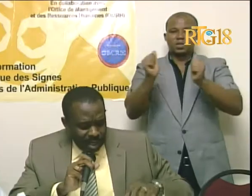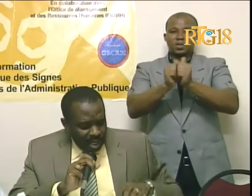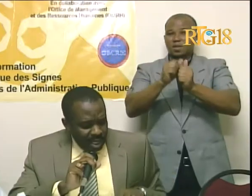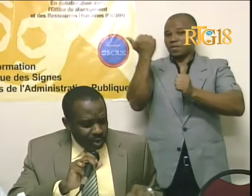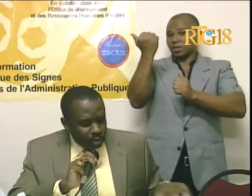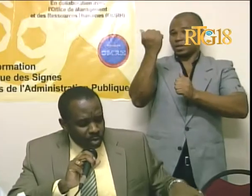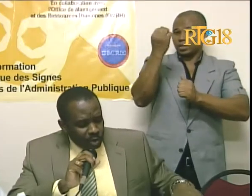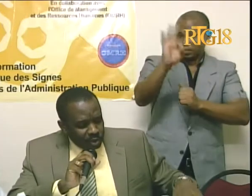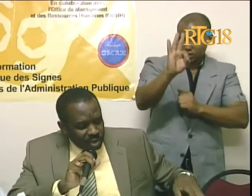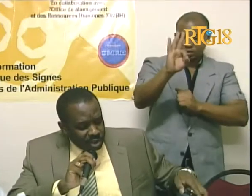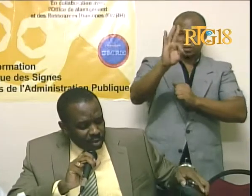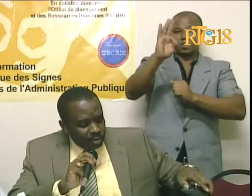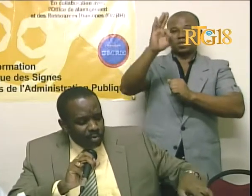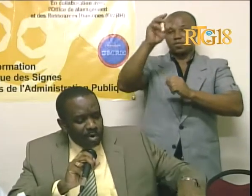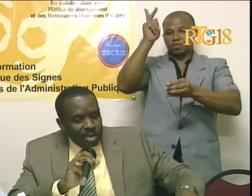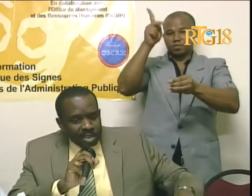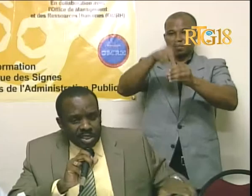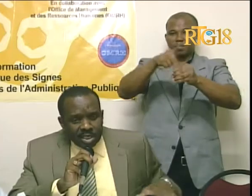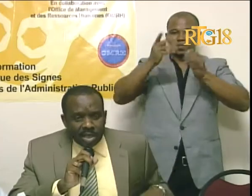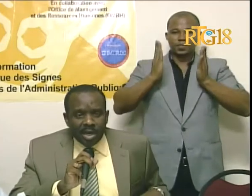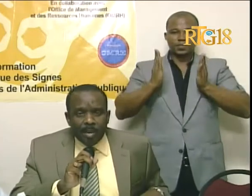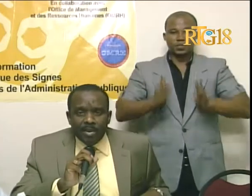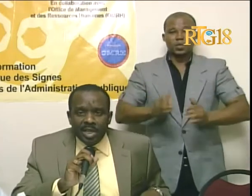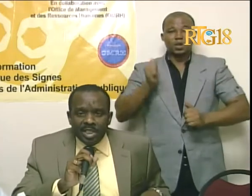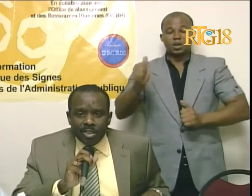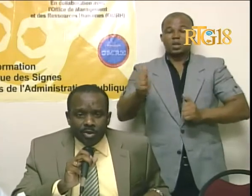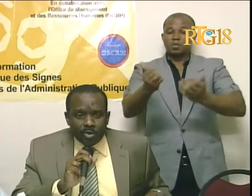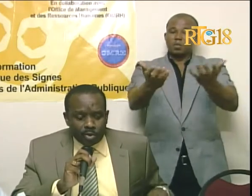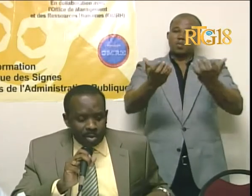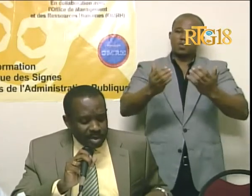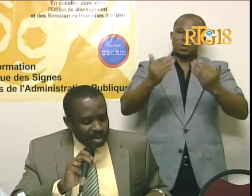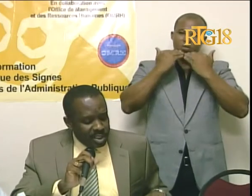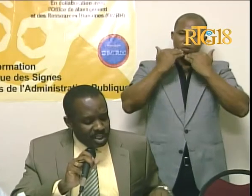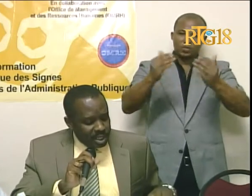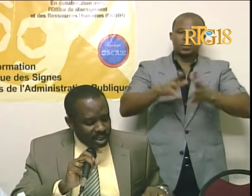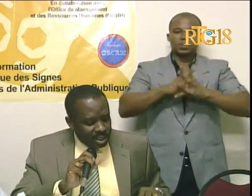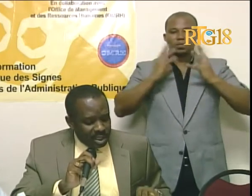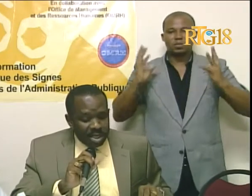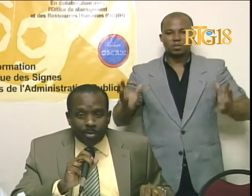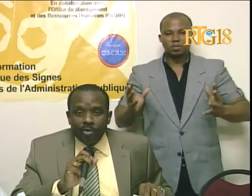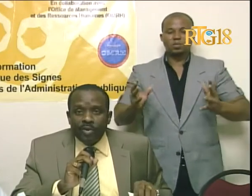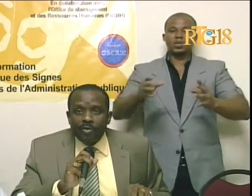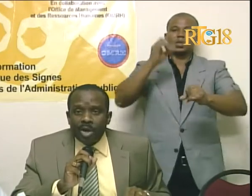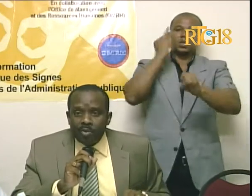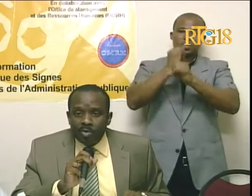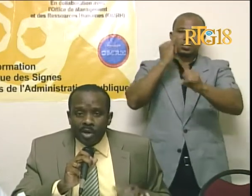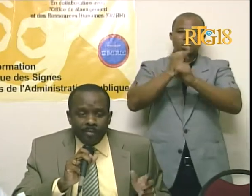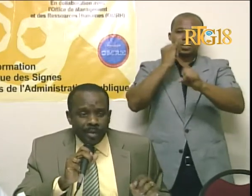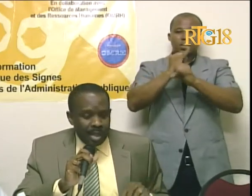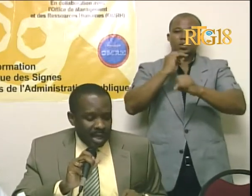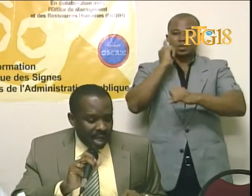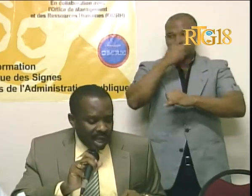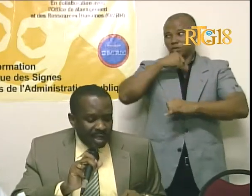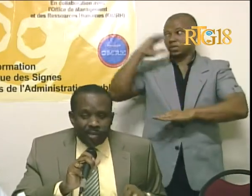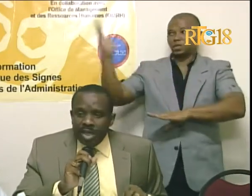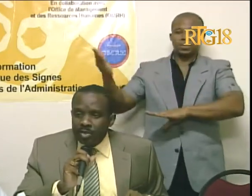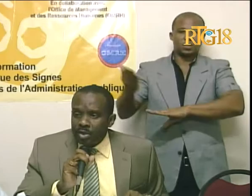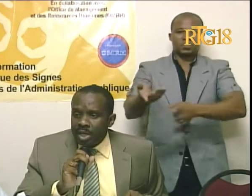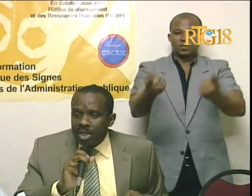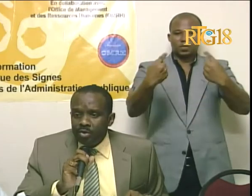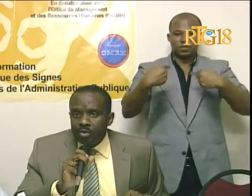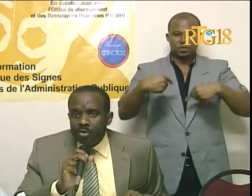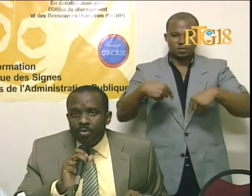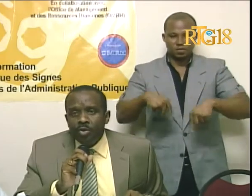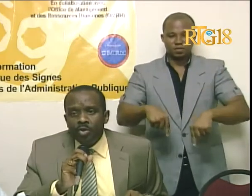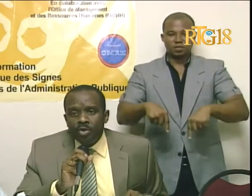raplem, e son opportunite tou pou mwen mercier an pi l'institution, an pi l'ministère, ki te reponde favorableman a invitation